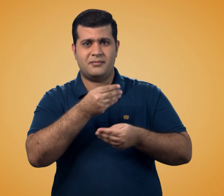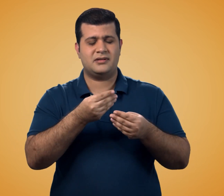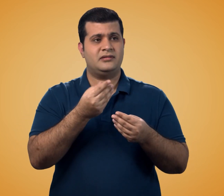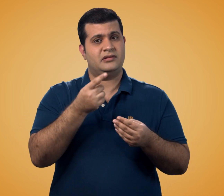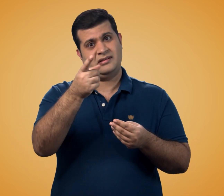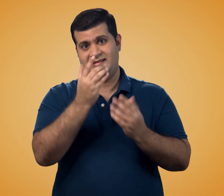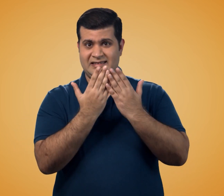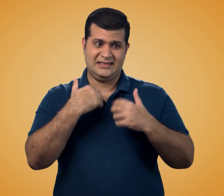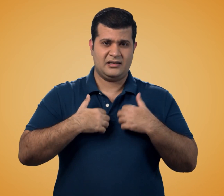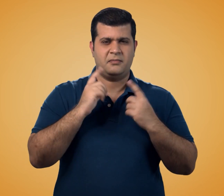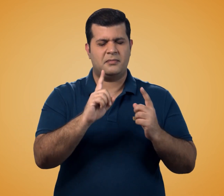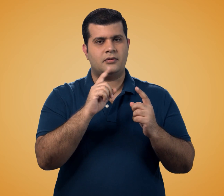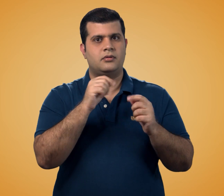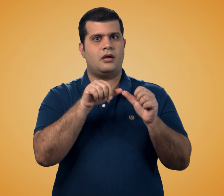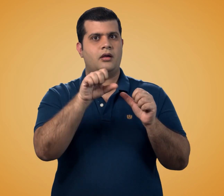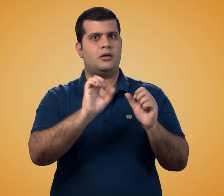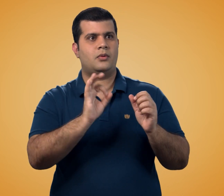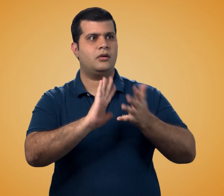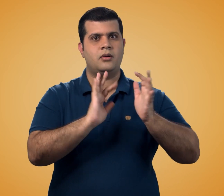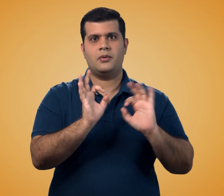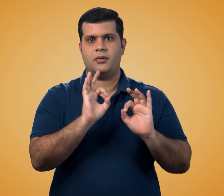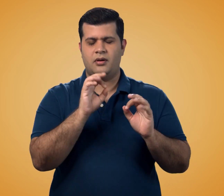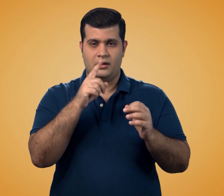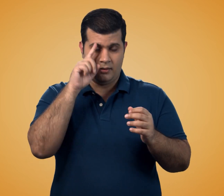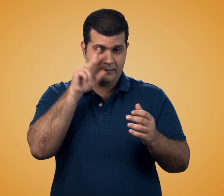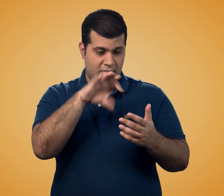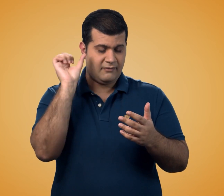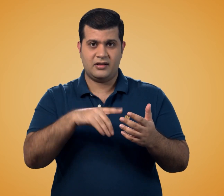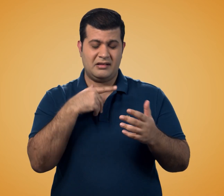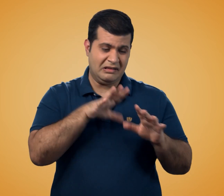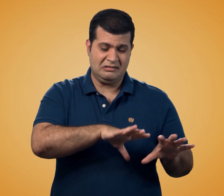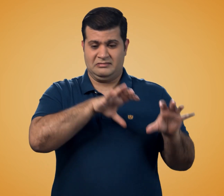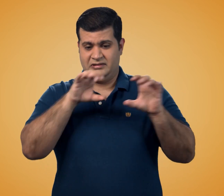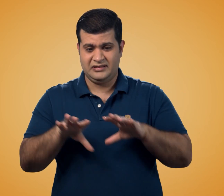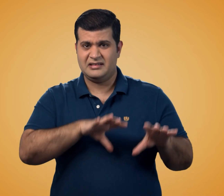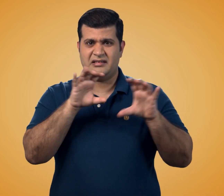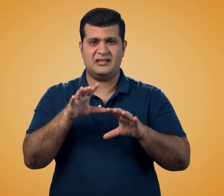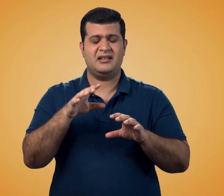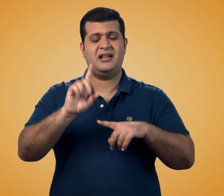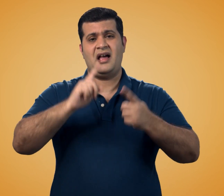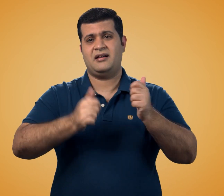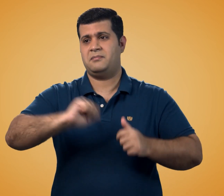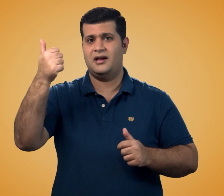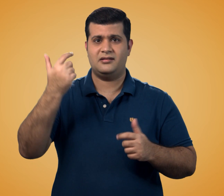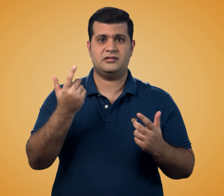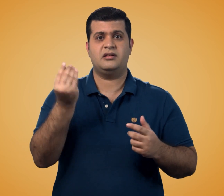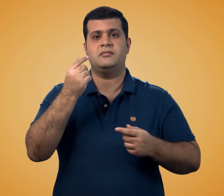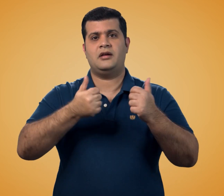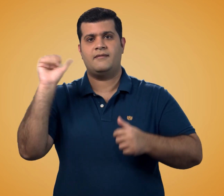एकसेसिबल शिक्षा नहीं मिल रही है? क्या आपको समझ में नहीं आता है और बस पास होने के लिए रट्टा मारते हैं या आप